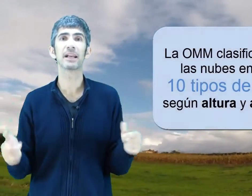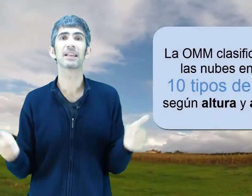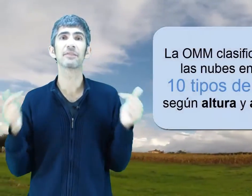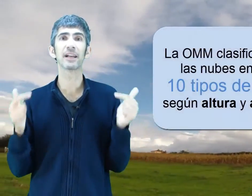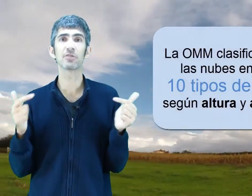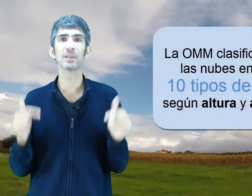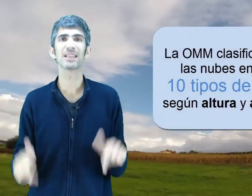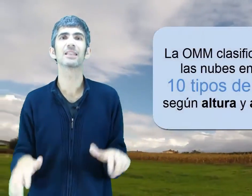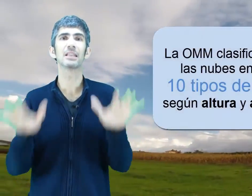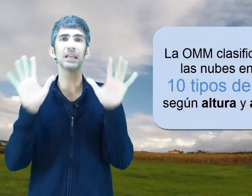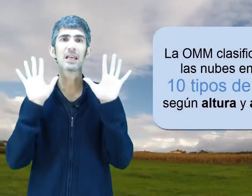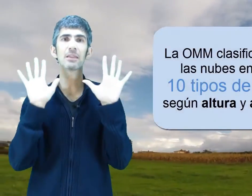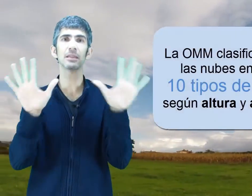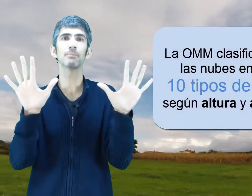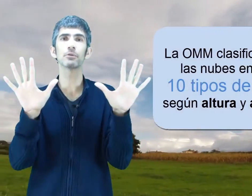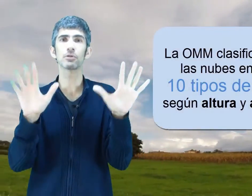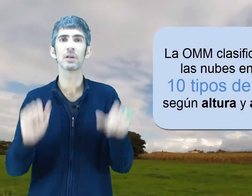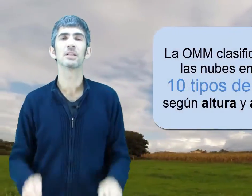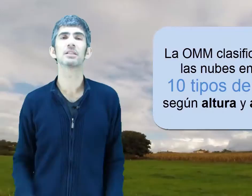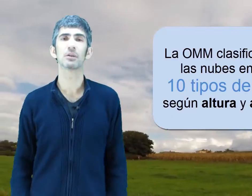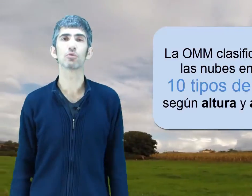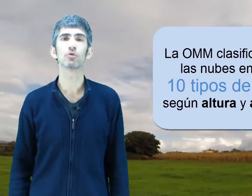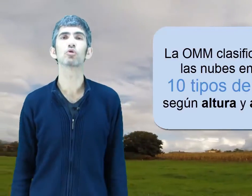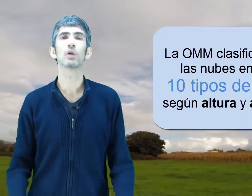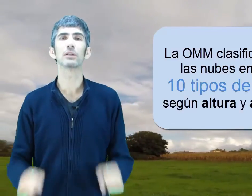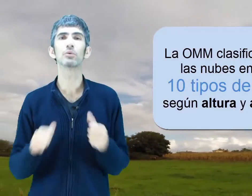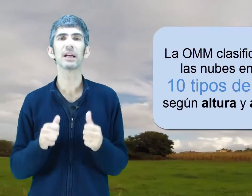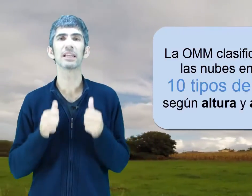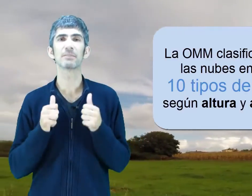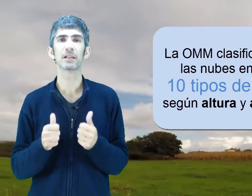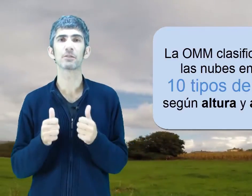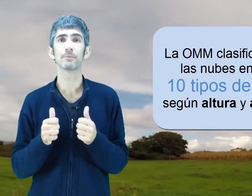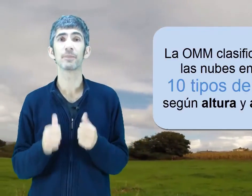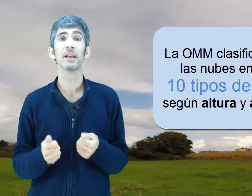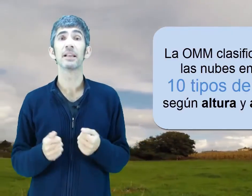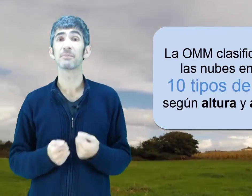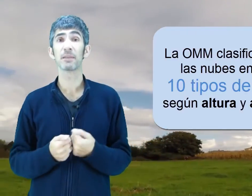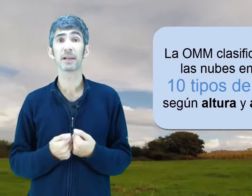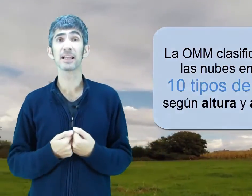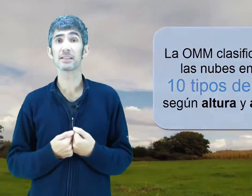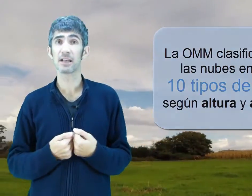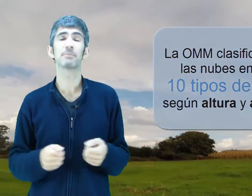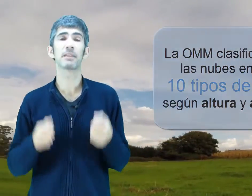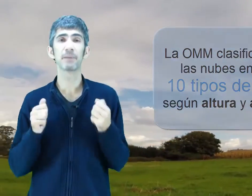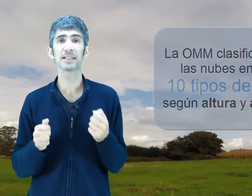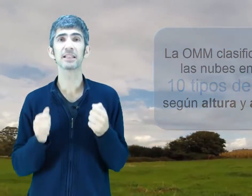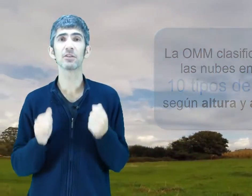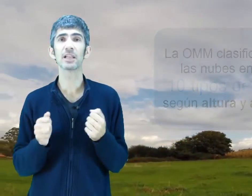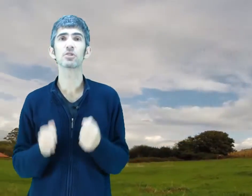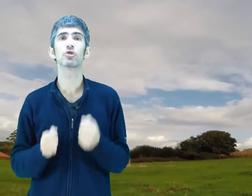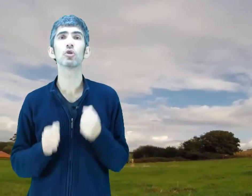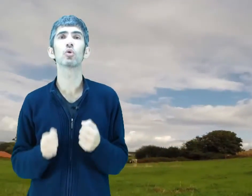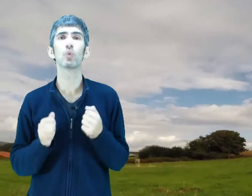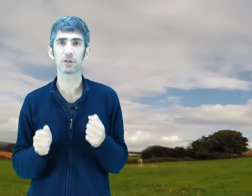clasifica a las nubes en 10 tipos según su altura y aspecto. Las principales categorías son 4.